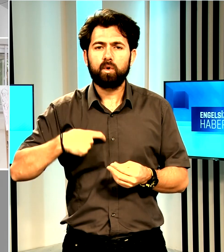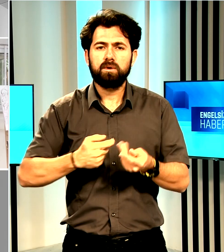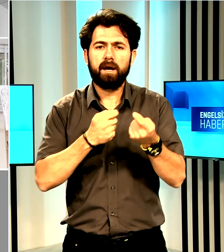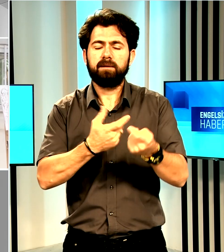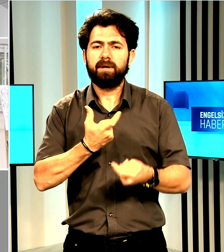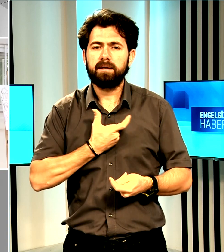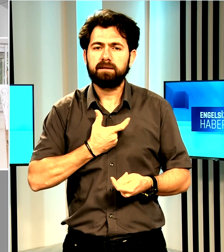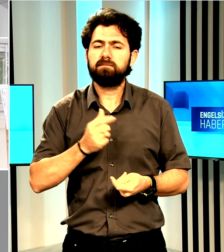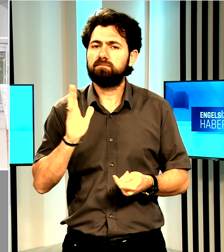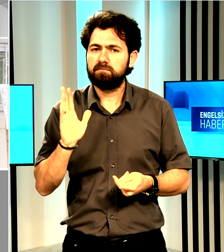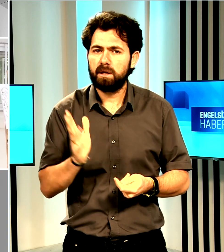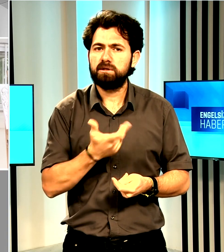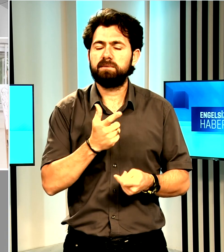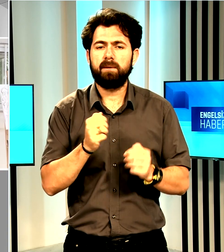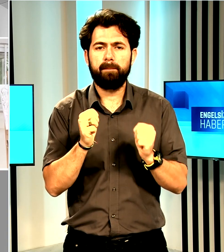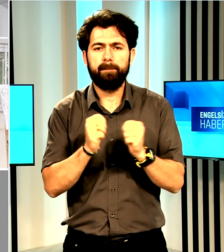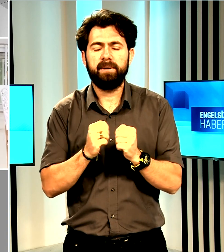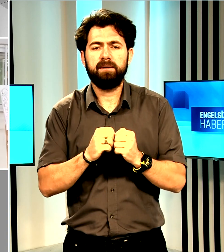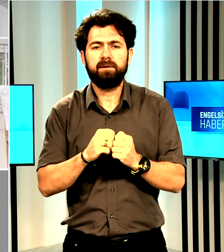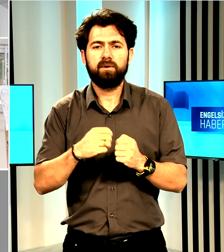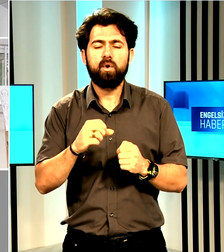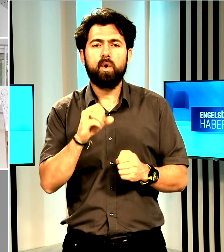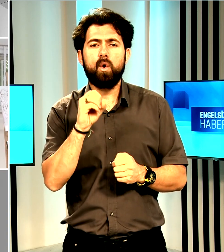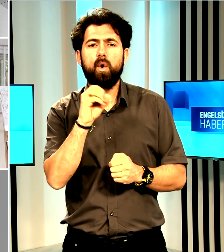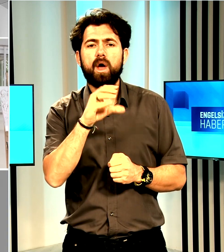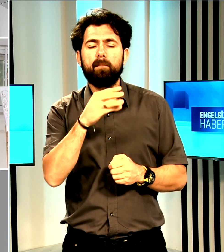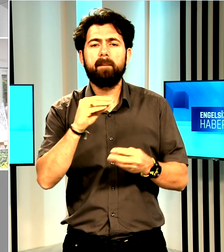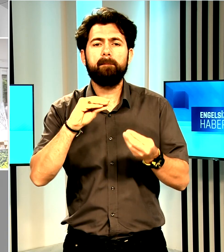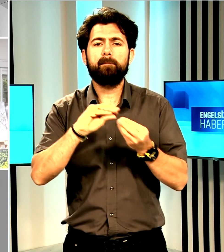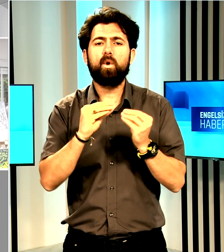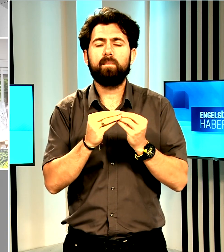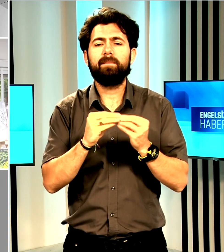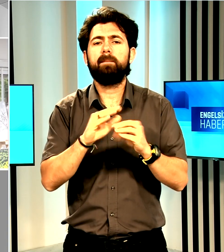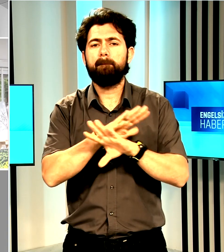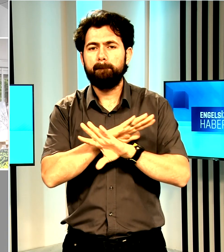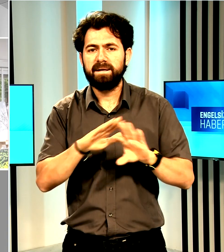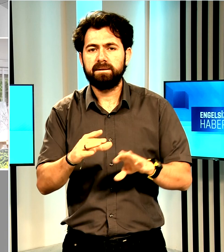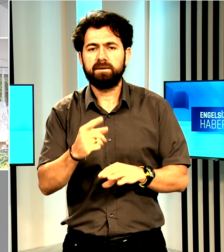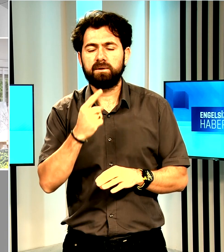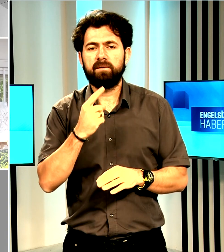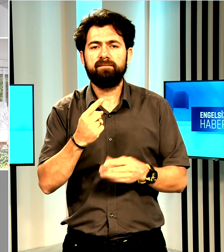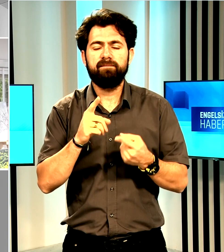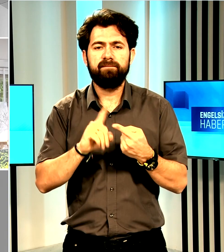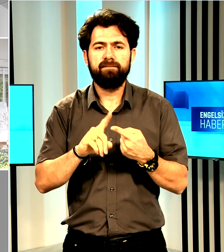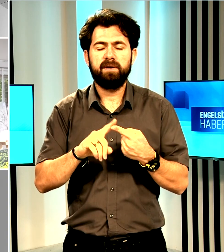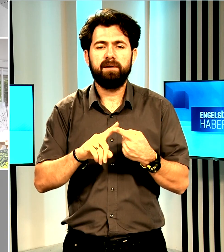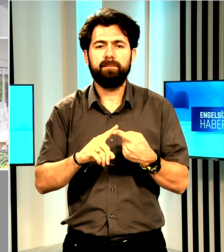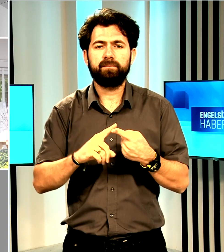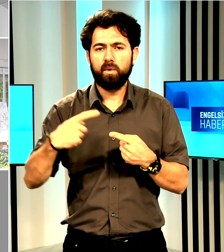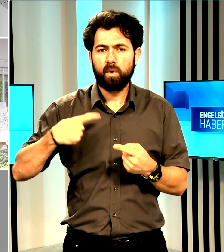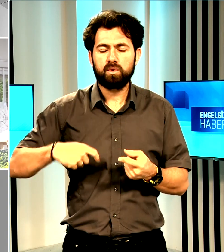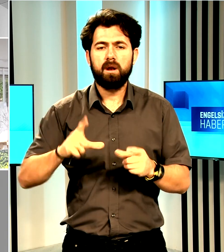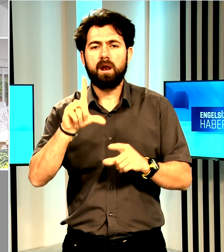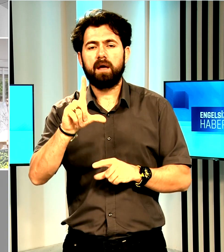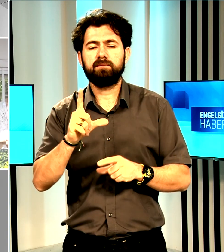eğitim yasasının geçirilmesiyle birlikte öğretmen ihtiyacını sorunsuz hale getirdiklerini ve özel